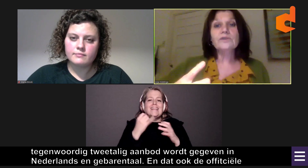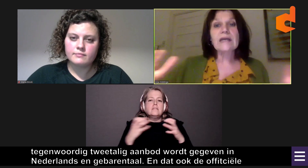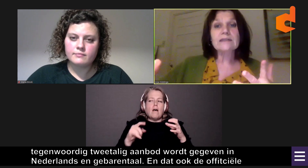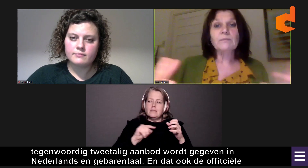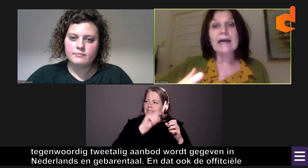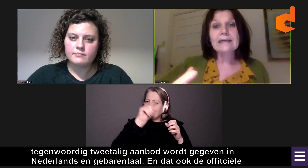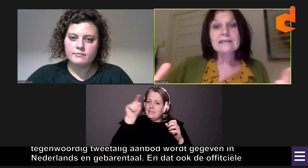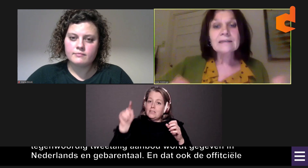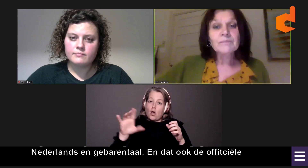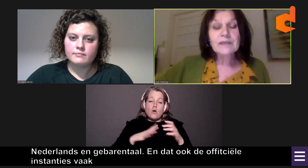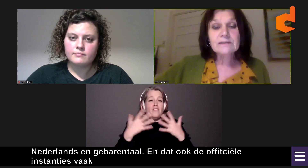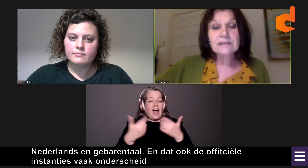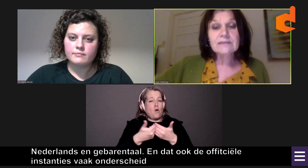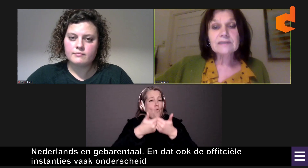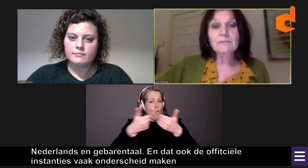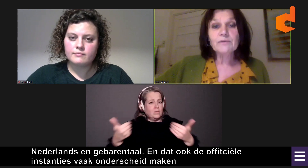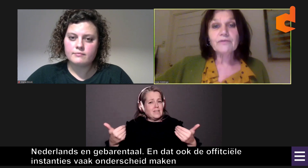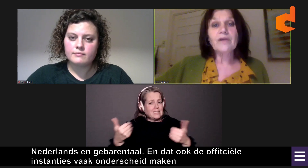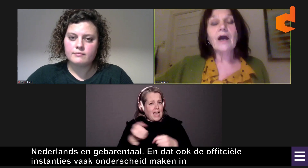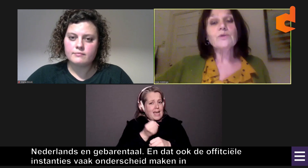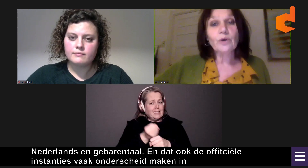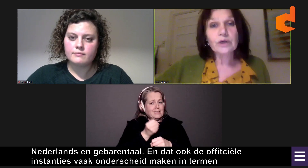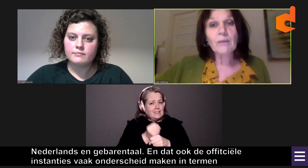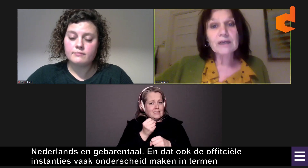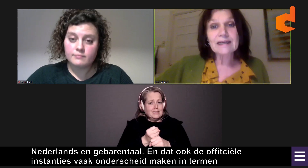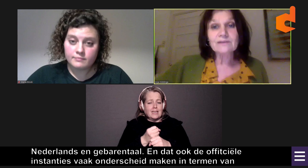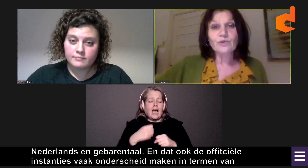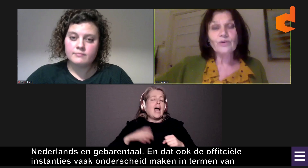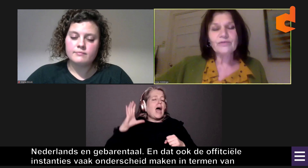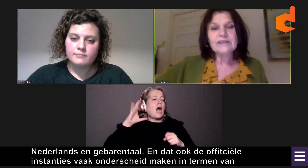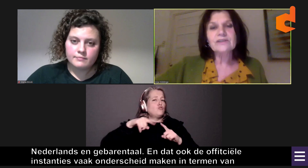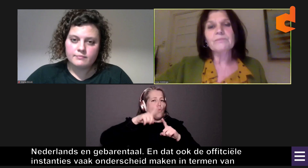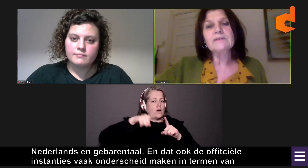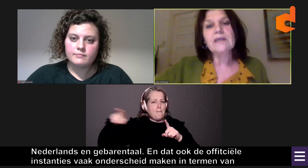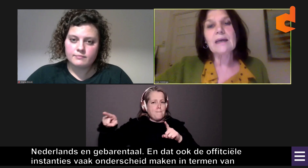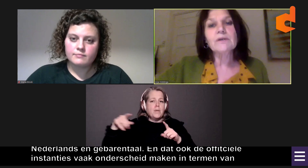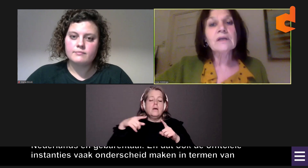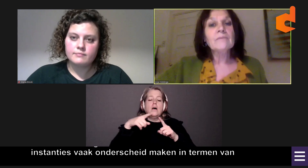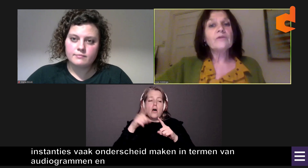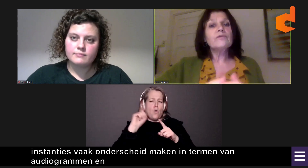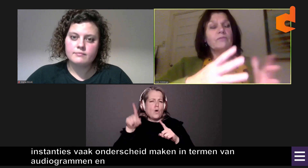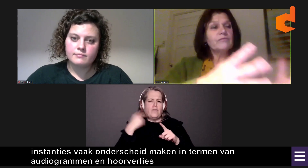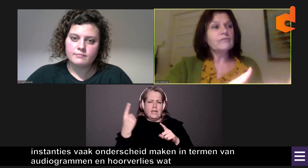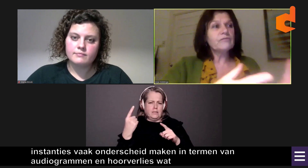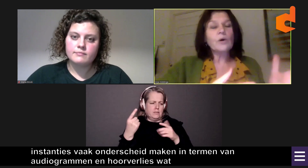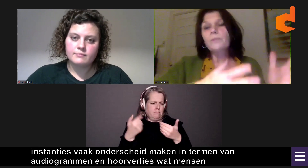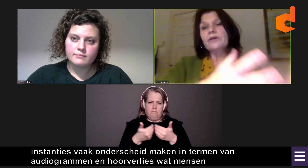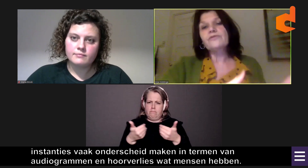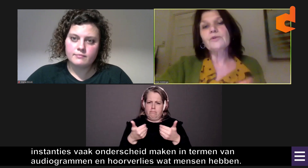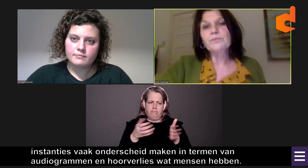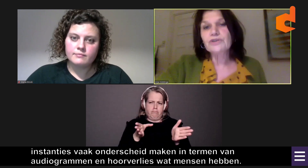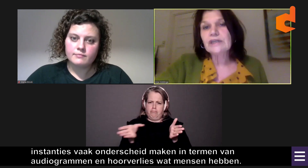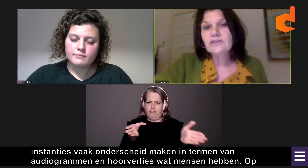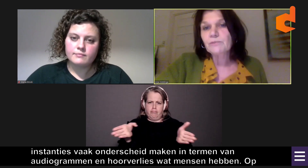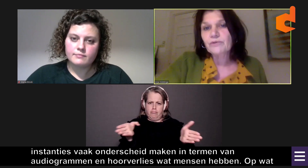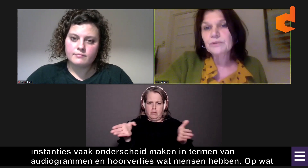onderscheid maken... in termen van audiogrammen en het hoorverlies dat mensen hebben... op wat